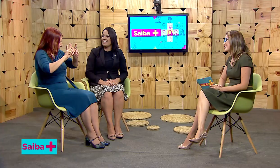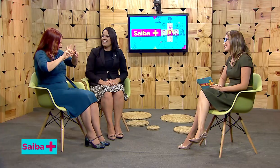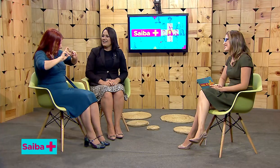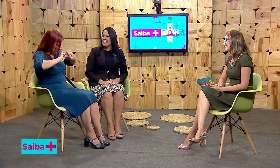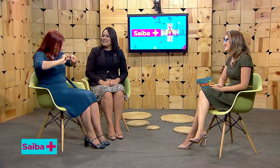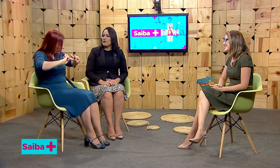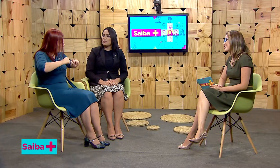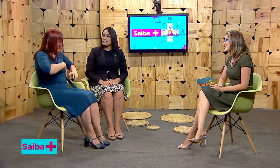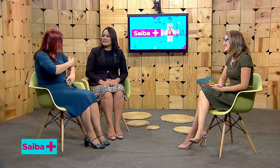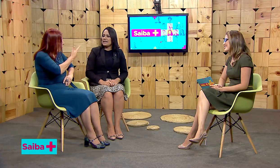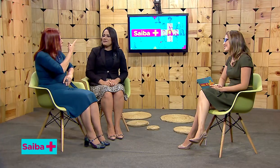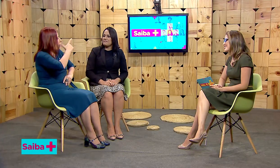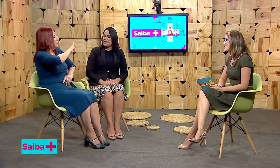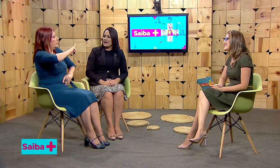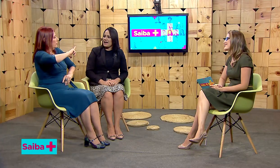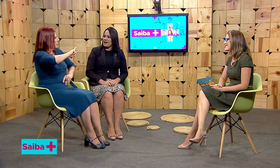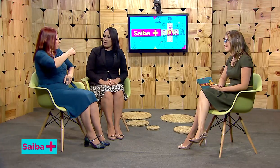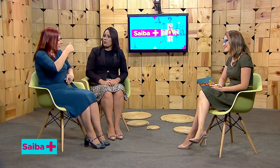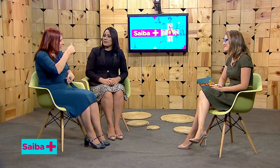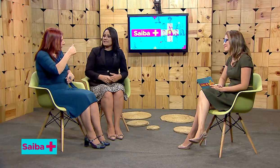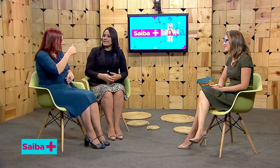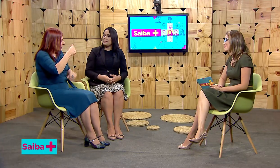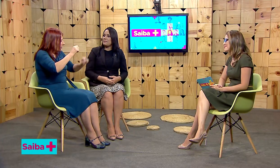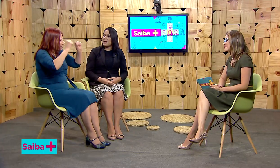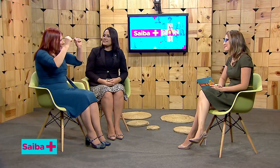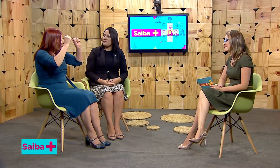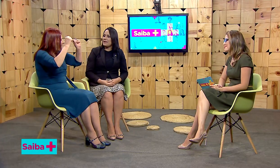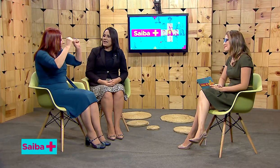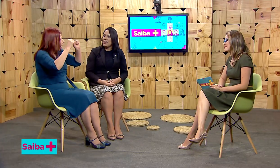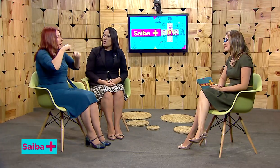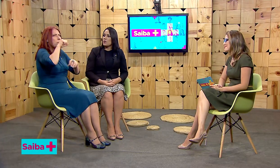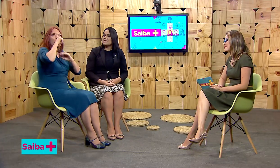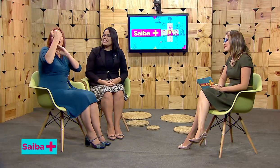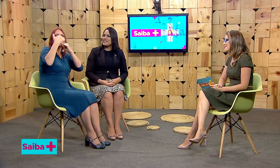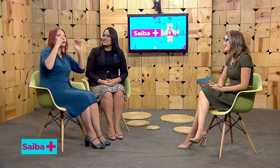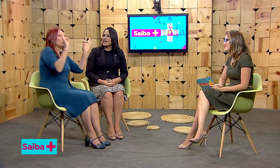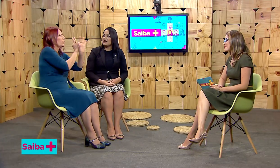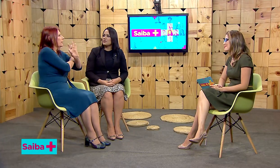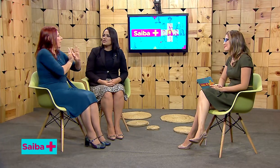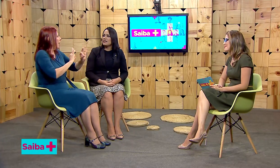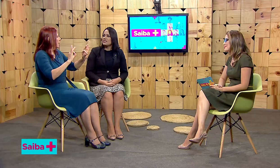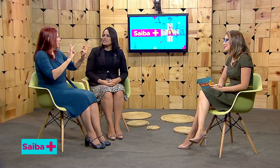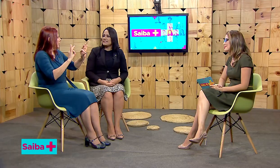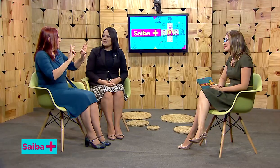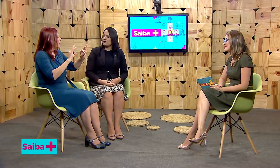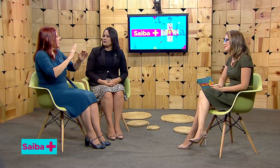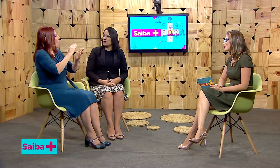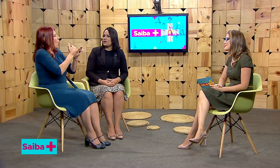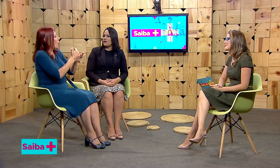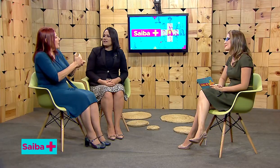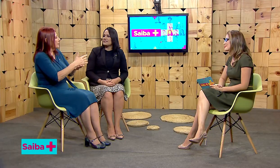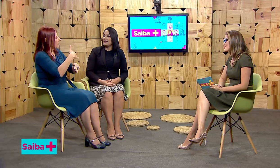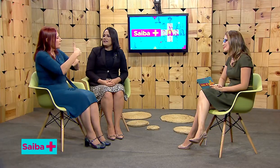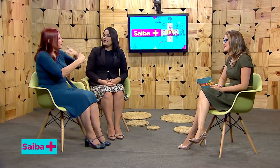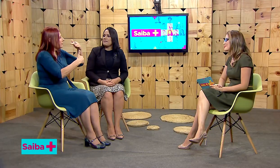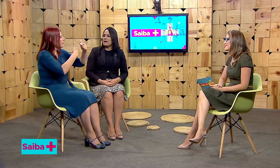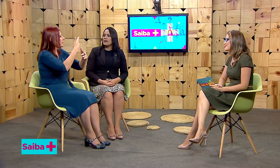E eu conseguia me ver, comecei a me perceber com sete anos já sendo vitoriosa. E a minha mãe